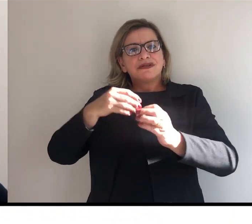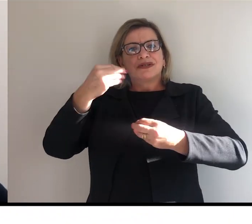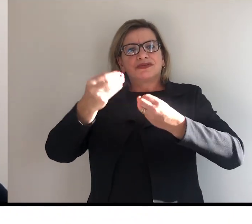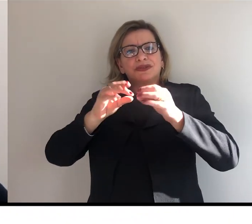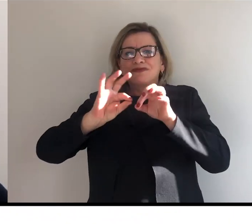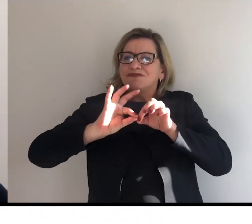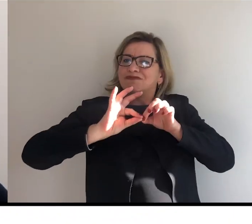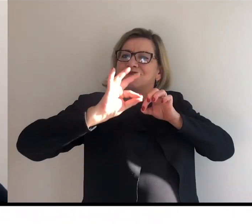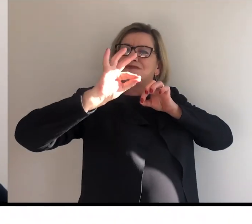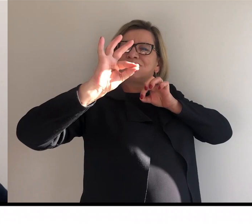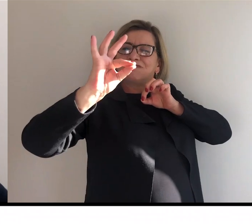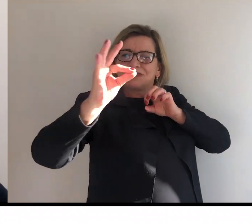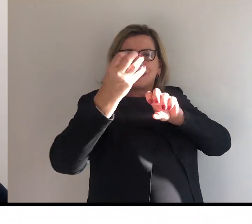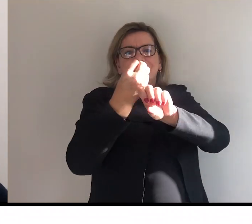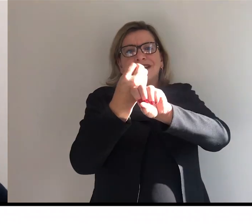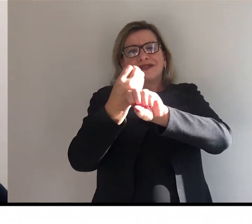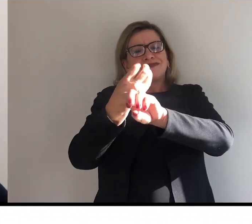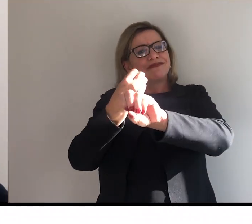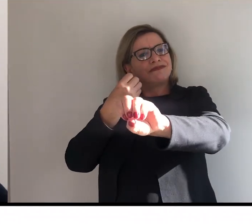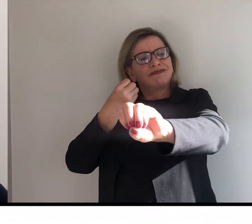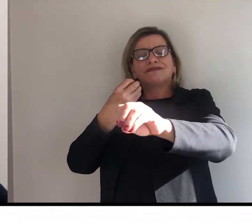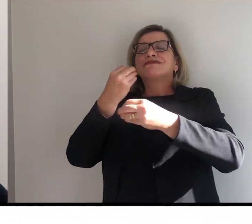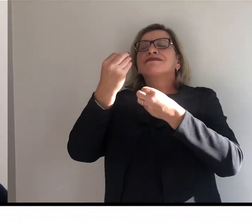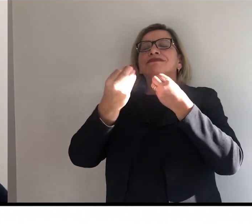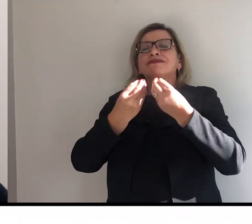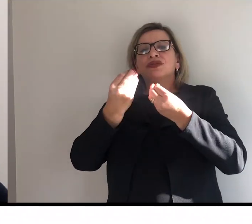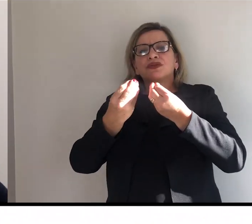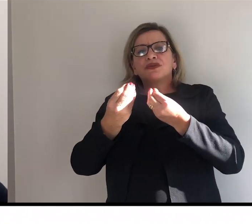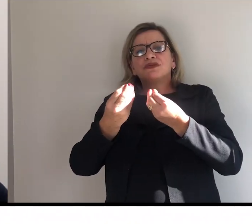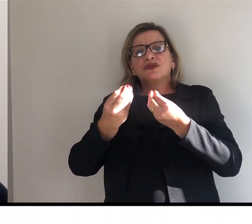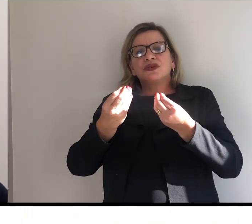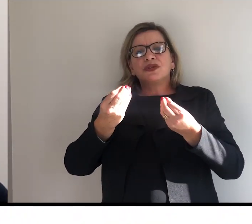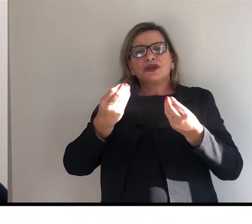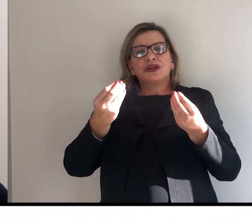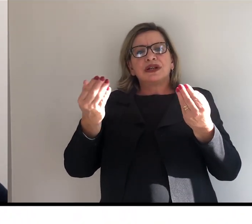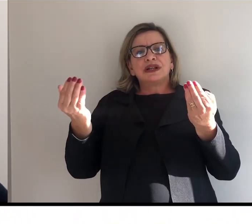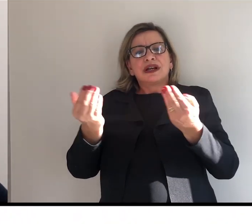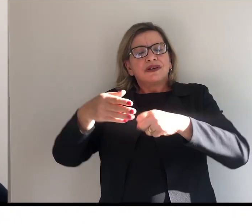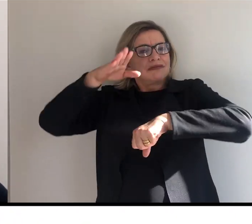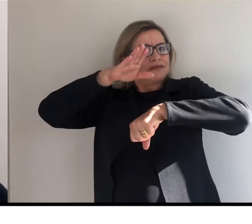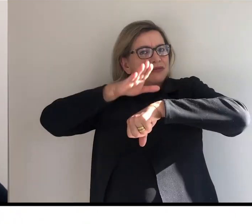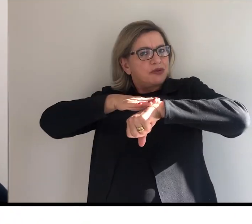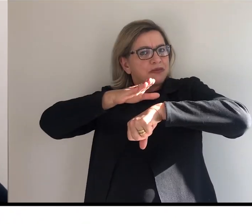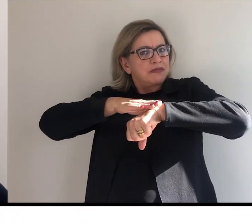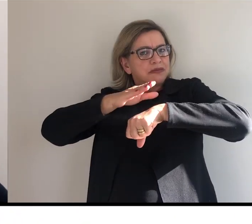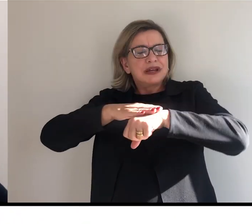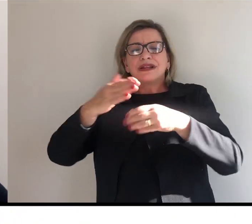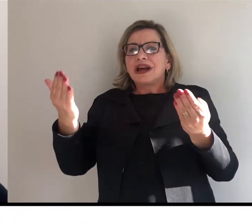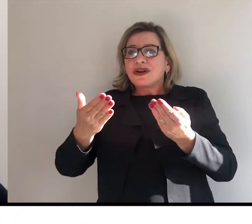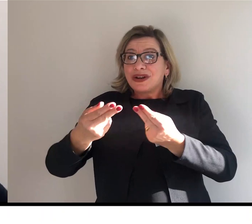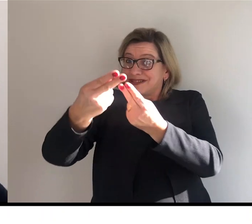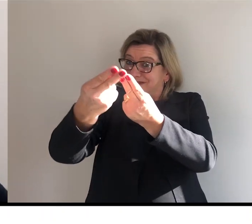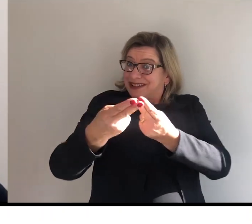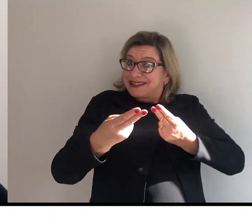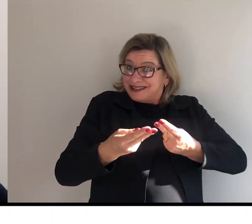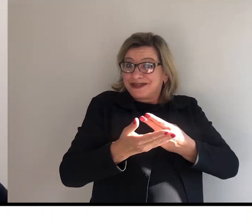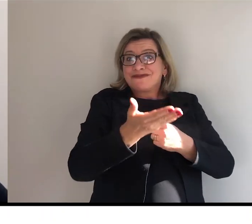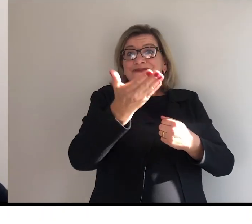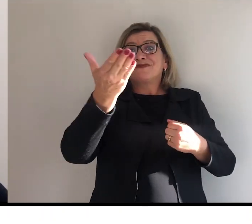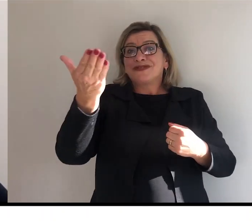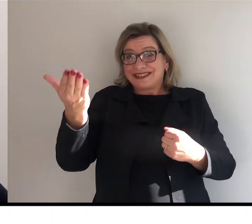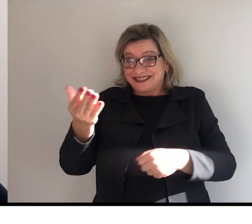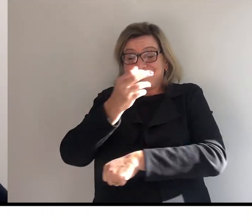modalidade à distância, né, de forma que, nesse momento em que eu dou as boas-vindas aos alunos,